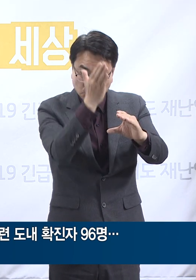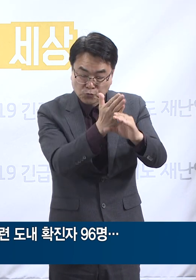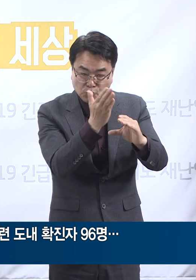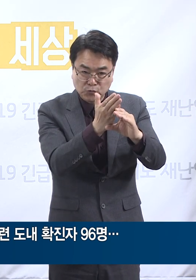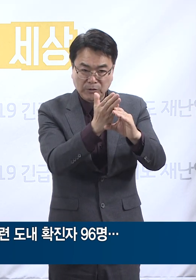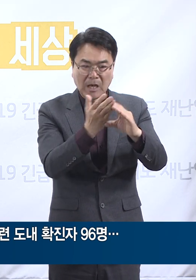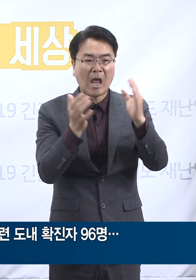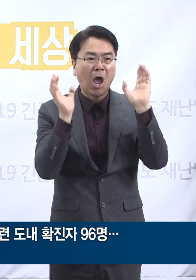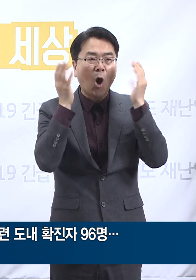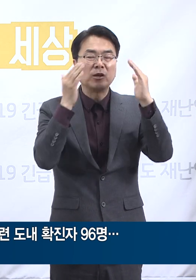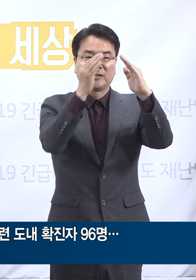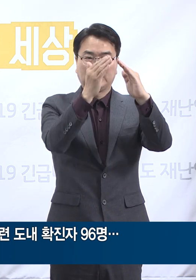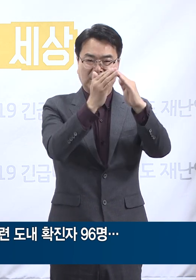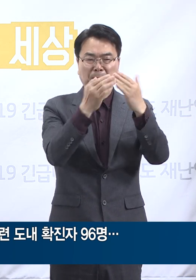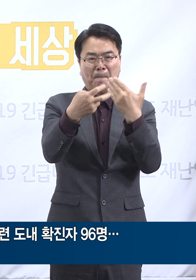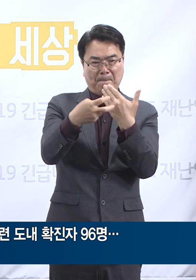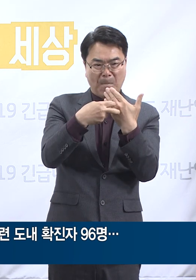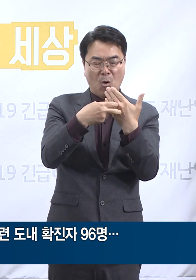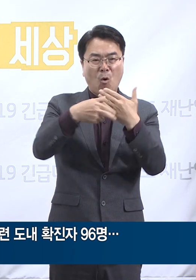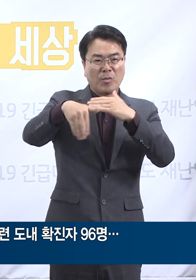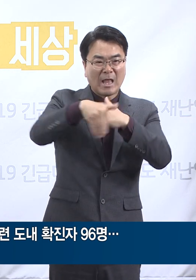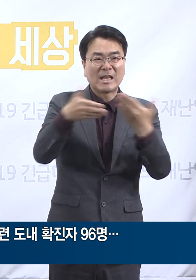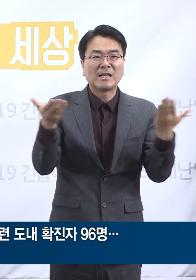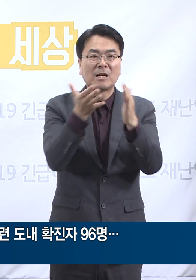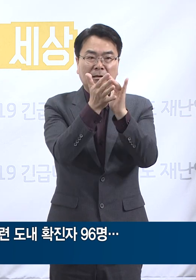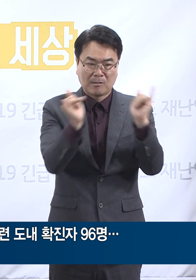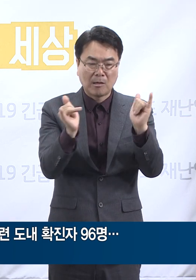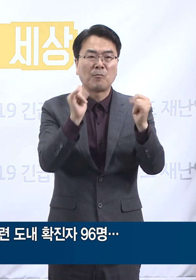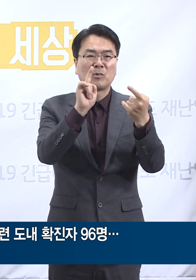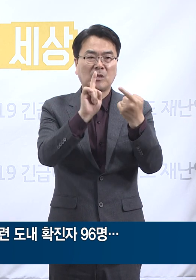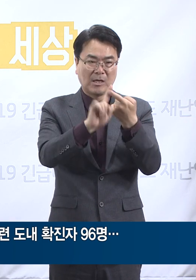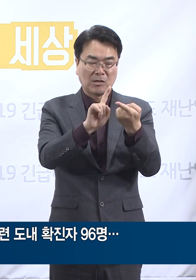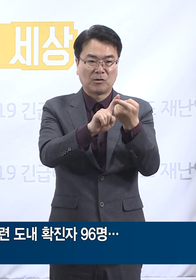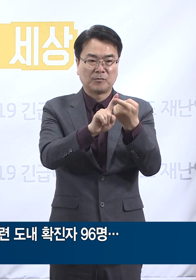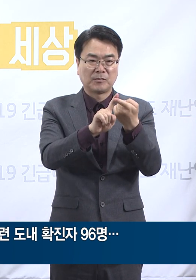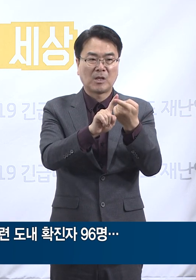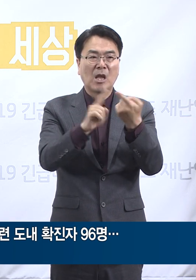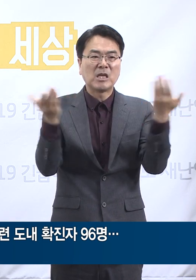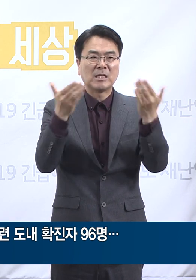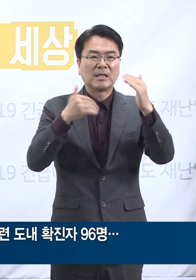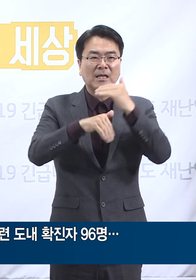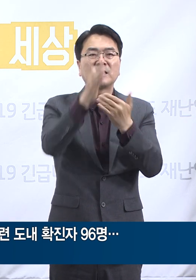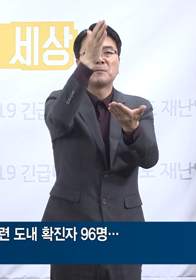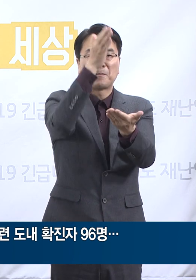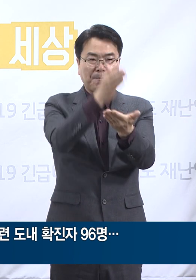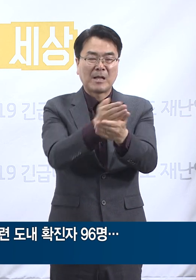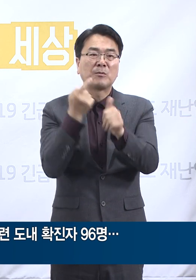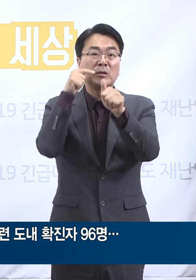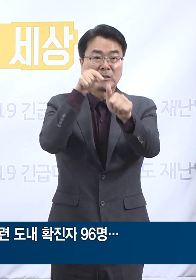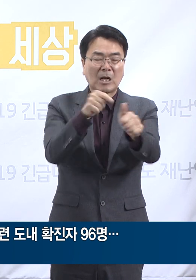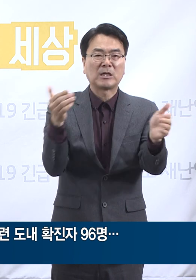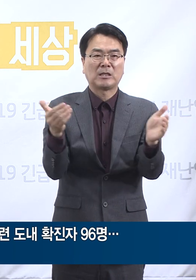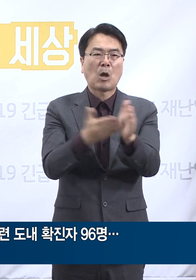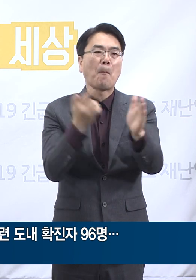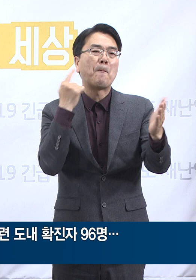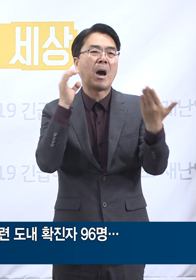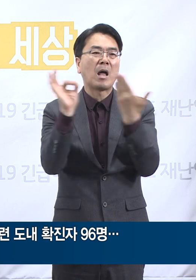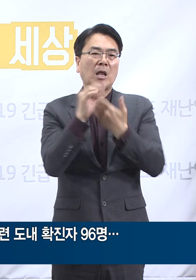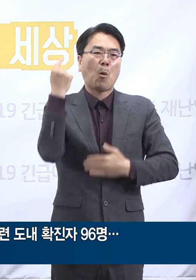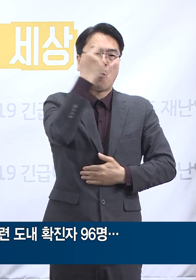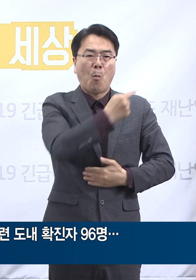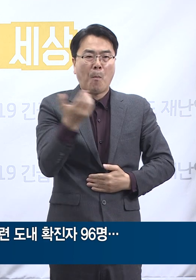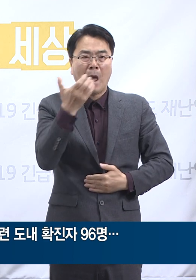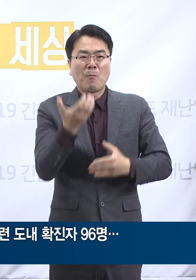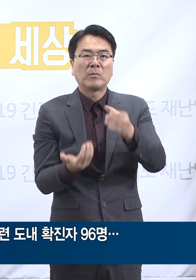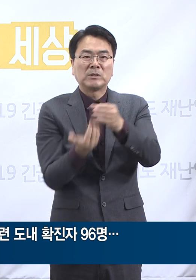학교, 의료기관, 요양시설 등 고위험 직업군 종사자에 대해 출근 금지 조치하고 유증상시 검사를 실시할